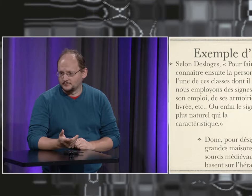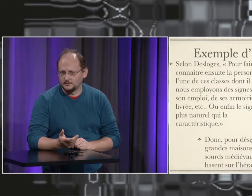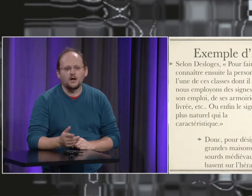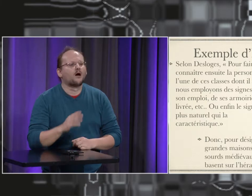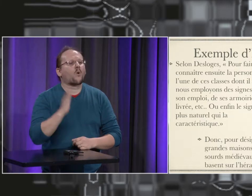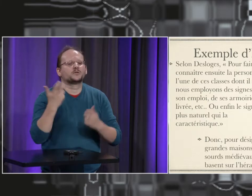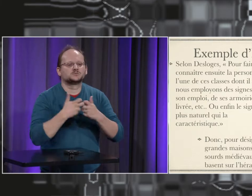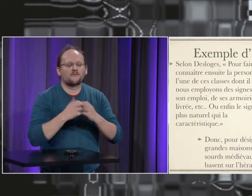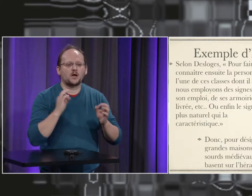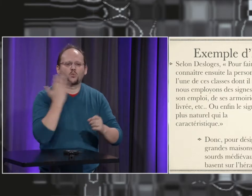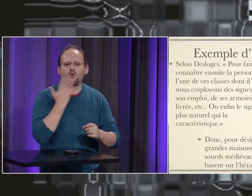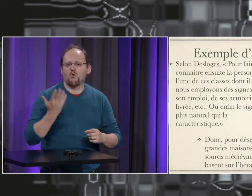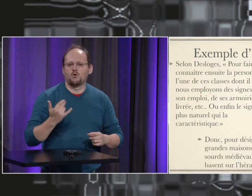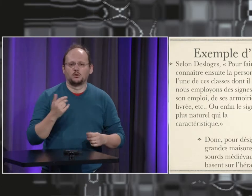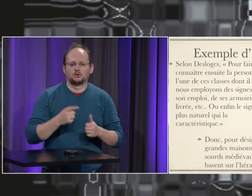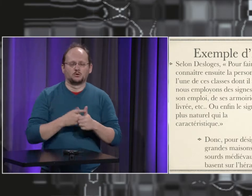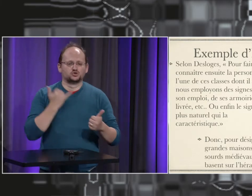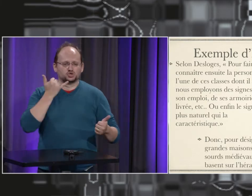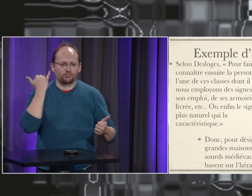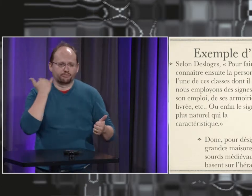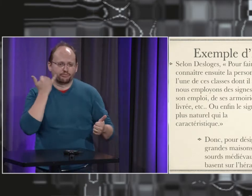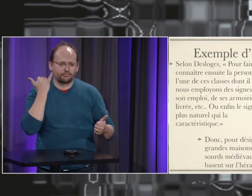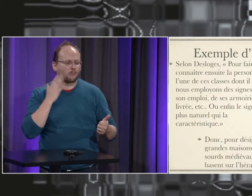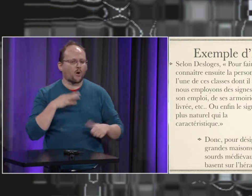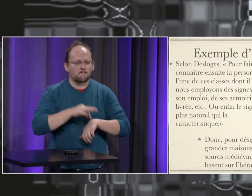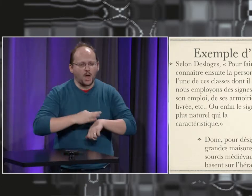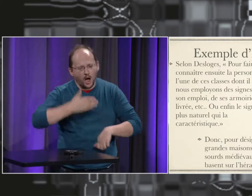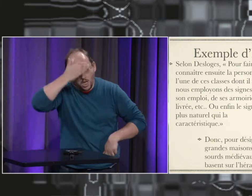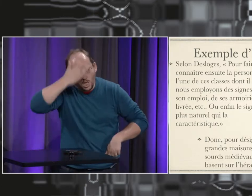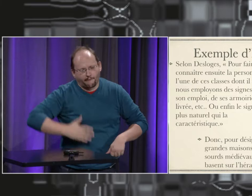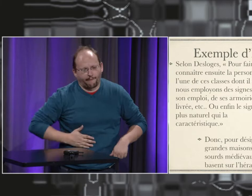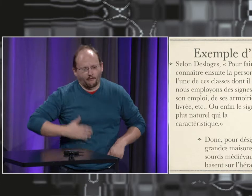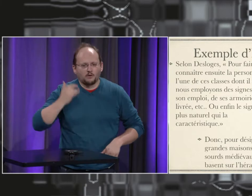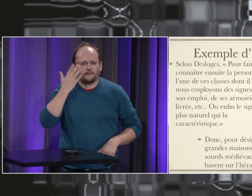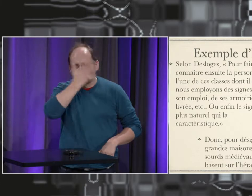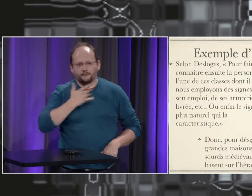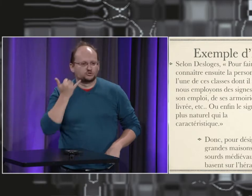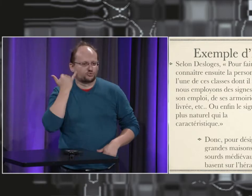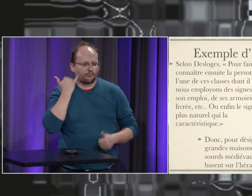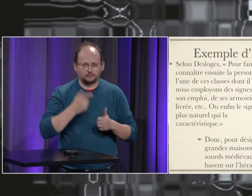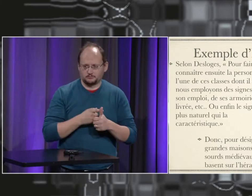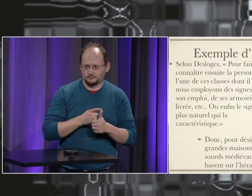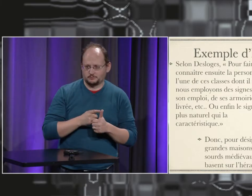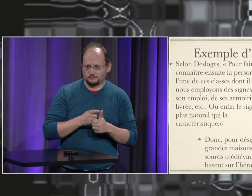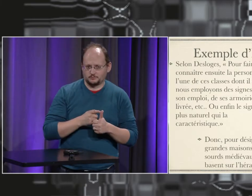ces familles à ces blasons tout simplement les couleurs par exemple le jaune qui est sur le visage quand on est malade